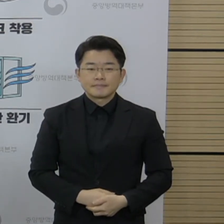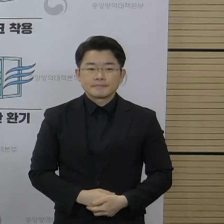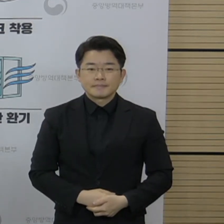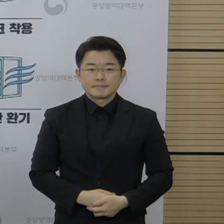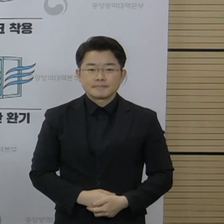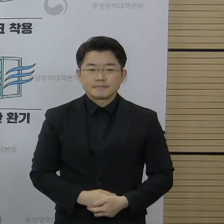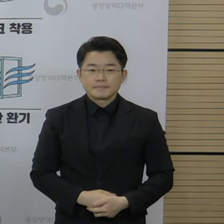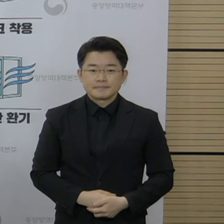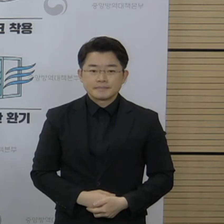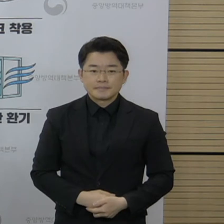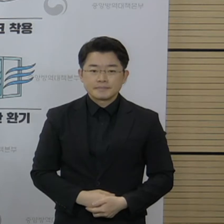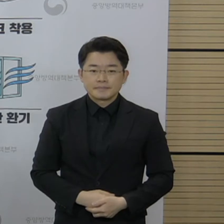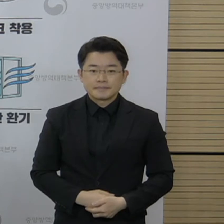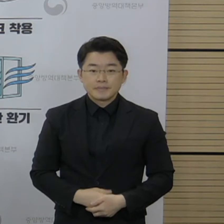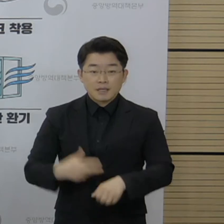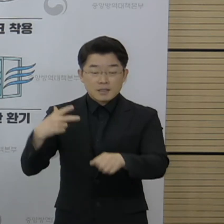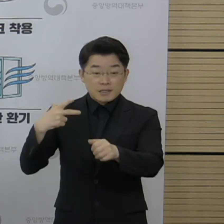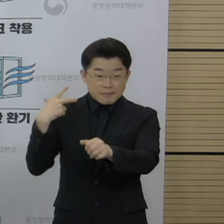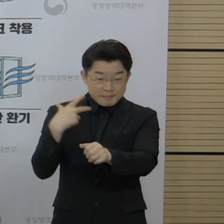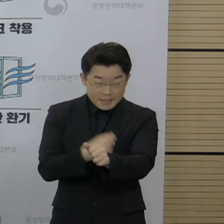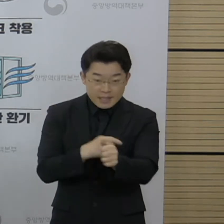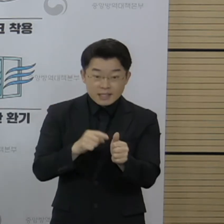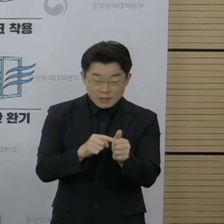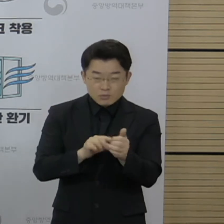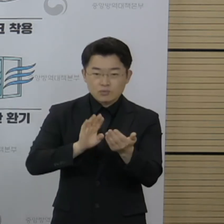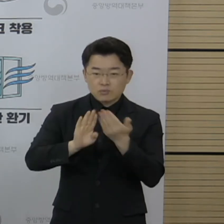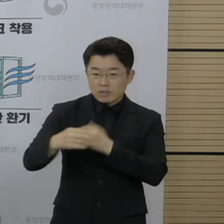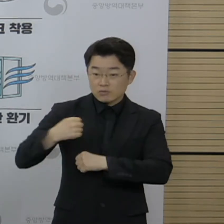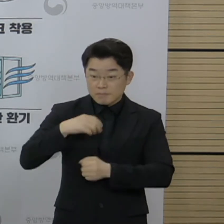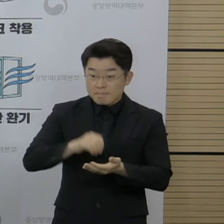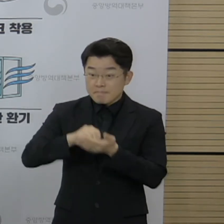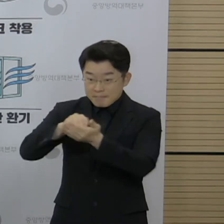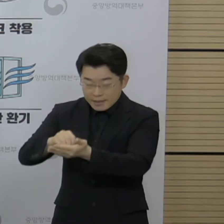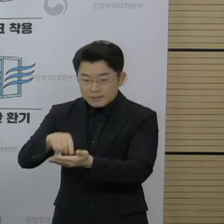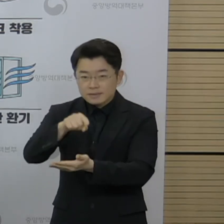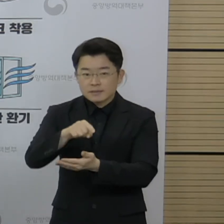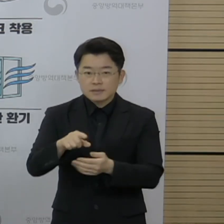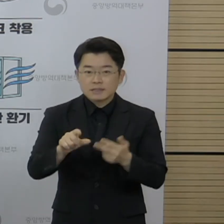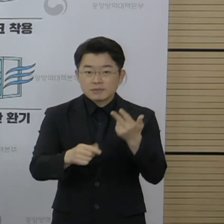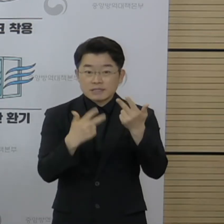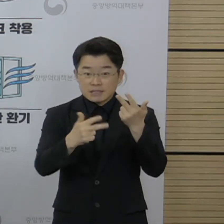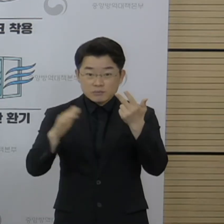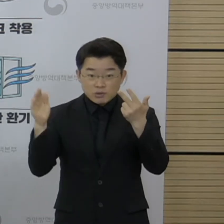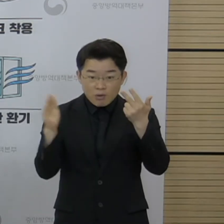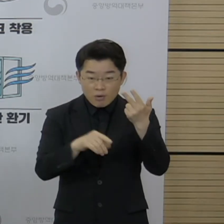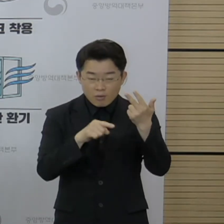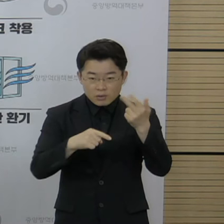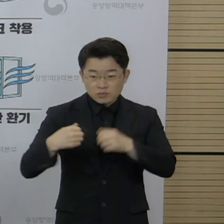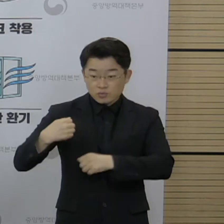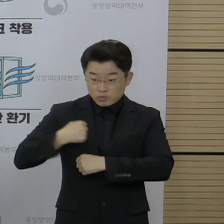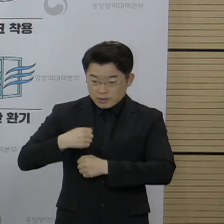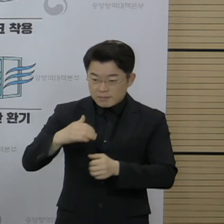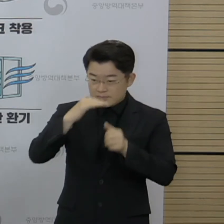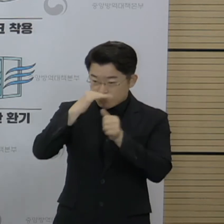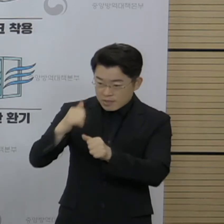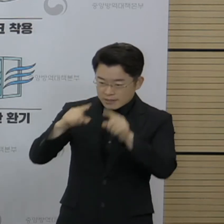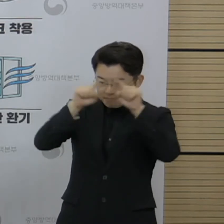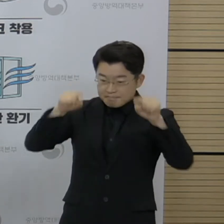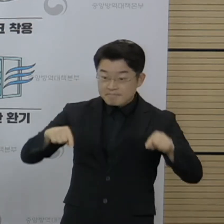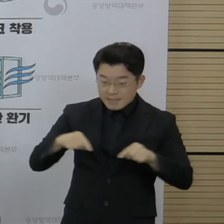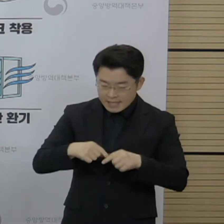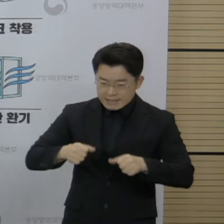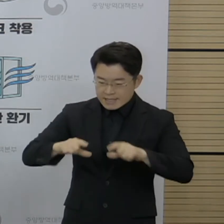접종 후 입영 예정자는 7월 7일 수요일부터 입영 통지서와 신분증을 지참해서